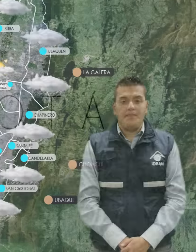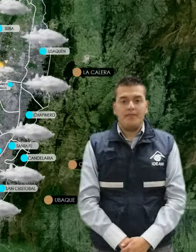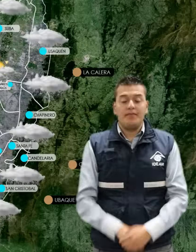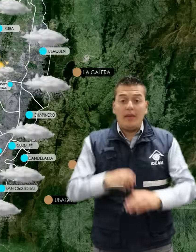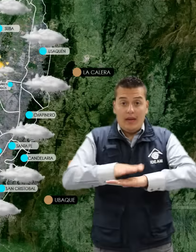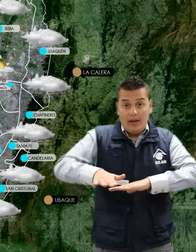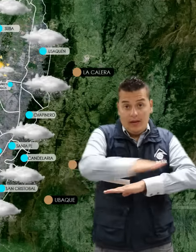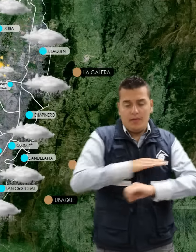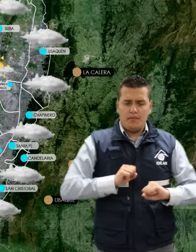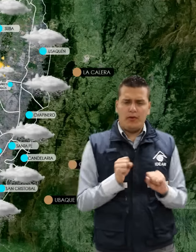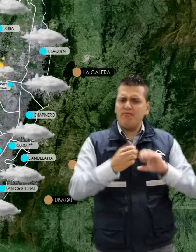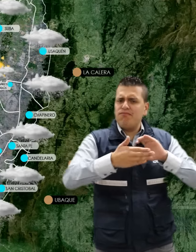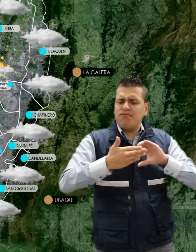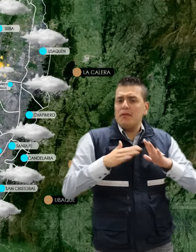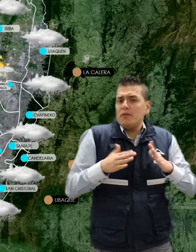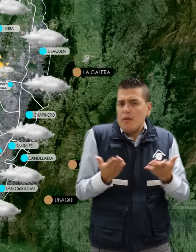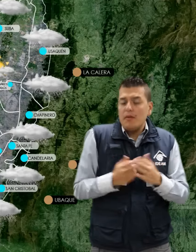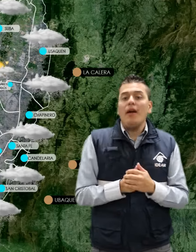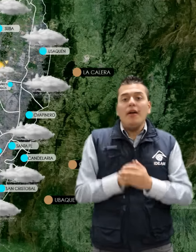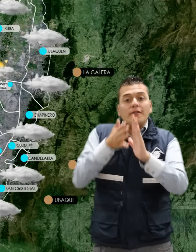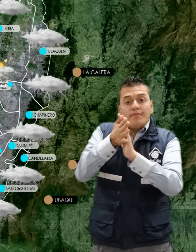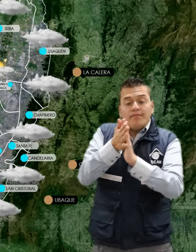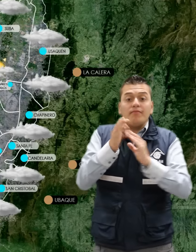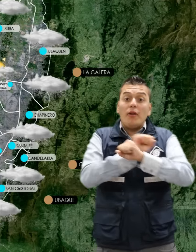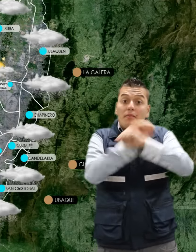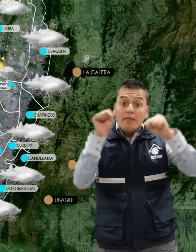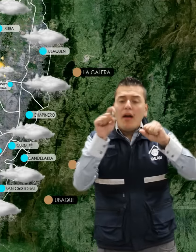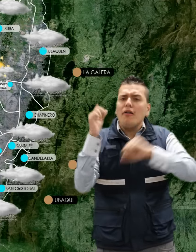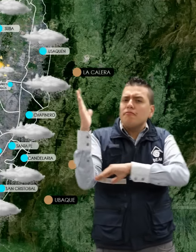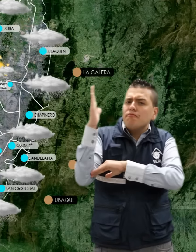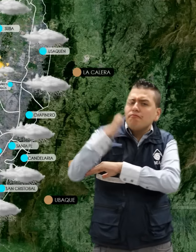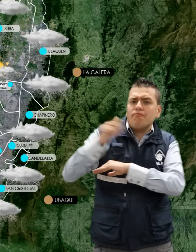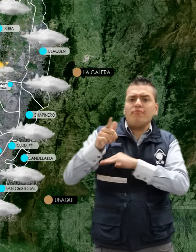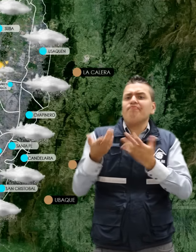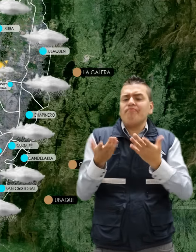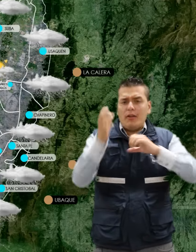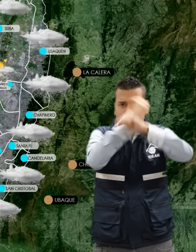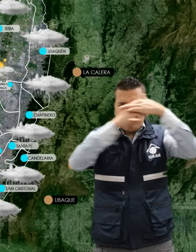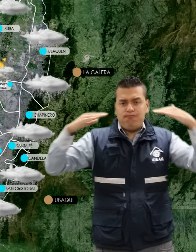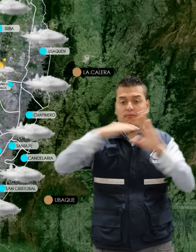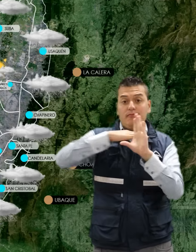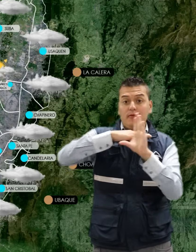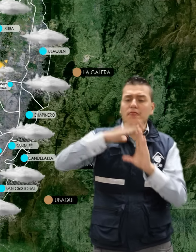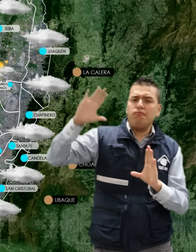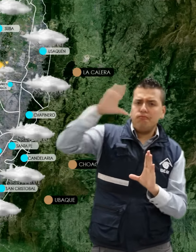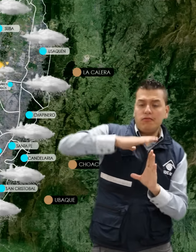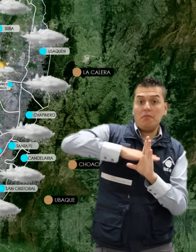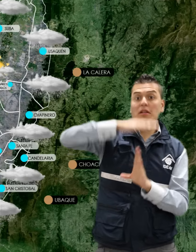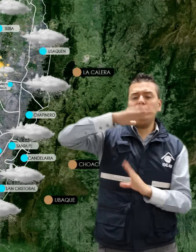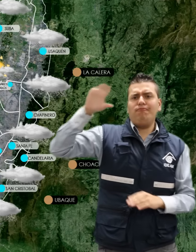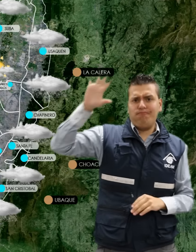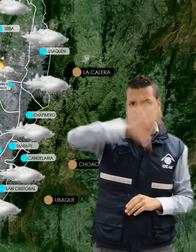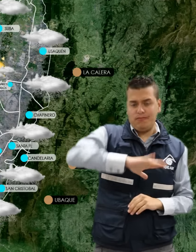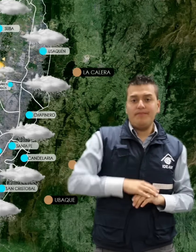El pronóstico para la ciudad de Bogotá y La Sabana nos indica que en horas de la mañana prevalecerán las condiciones de cielo entre parcialmente cubierto y